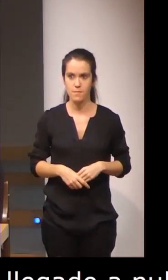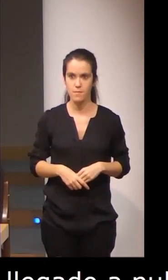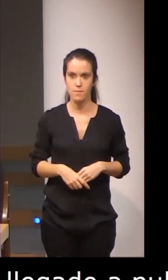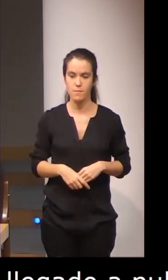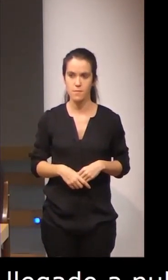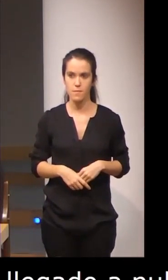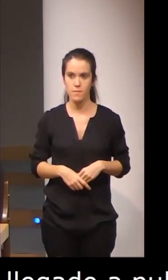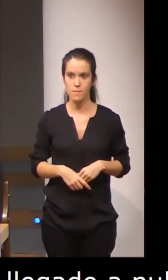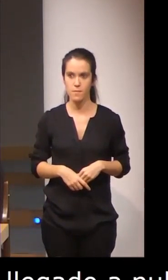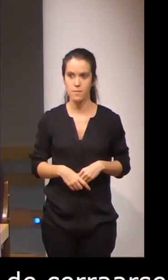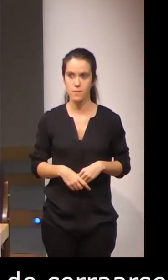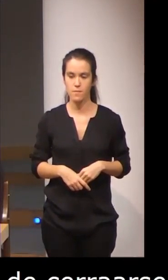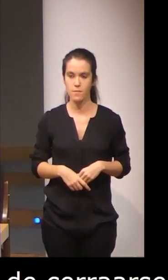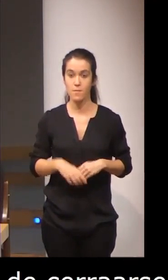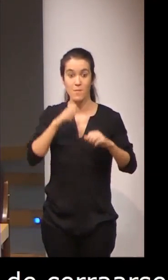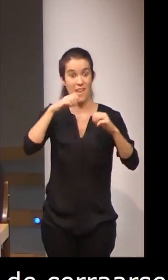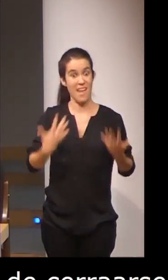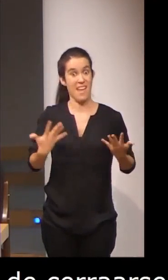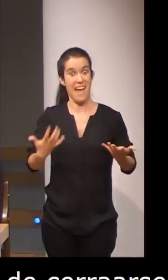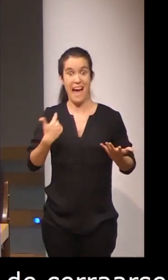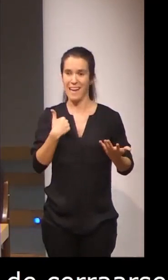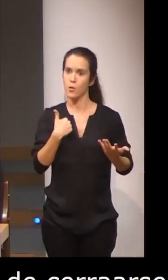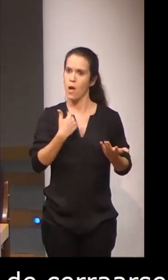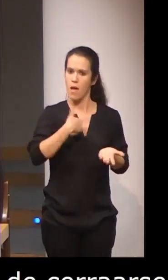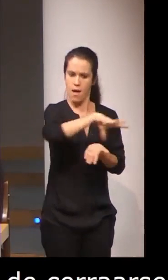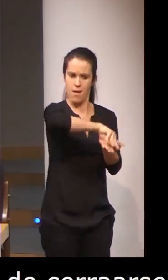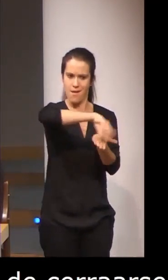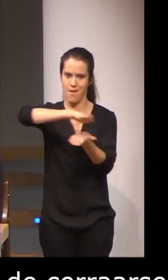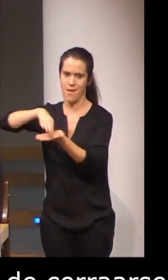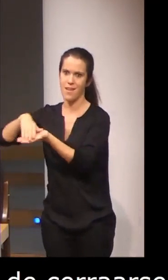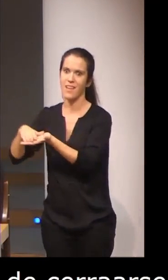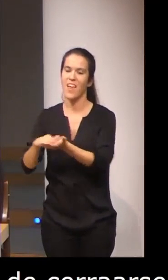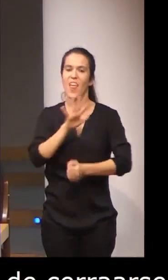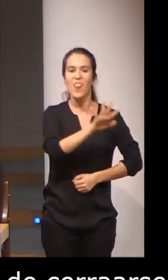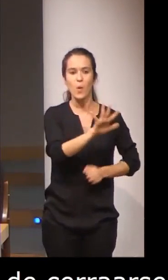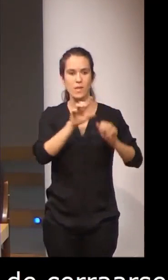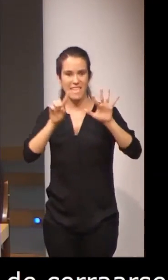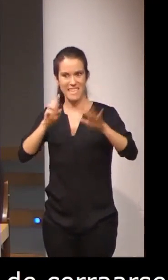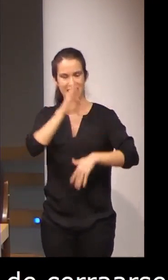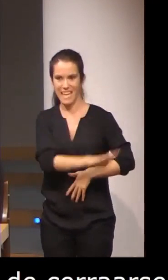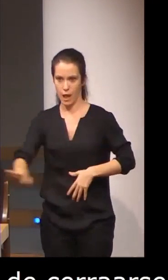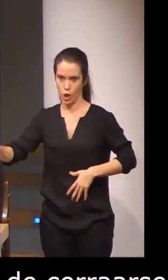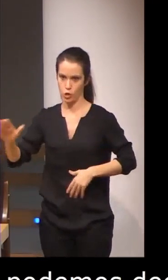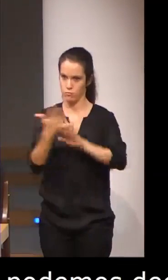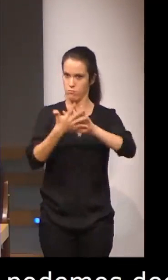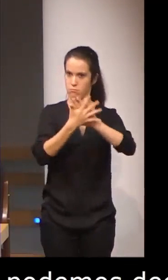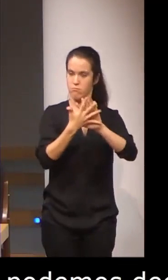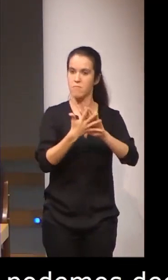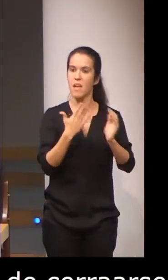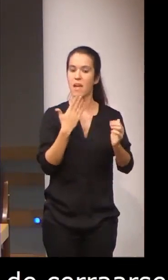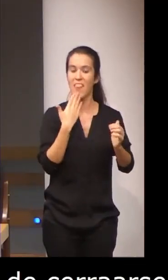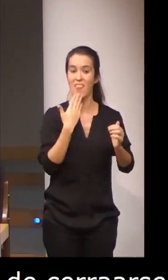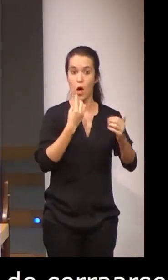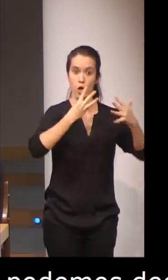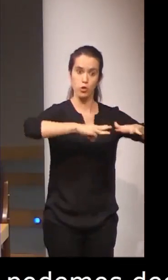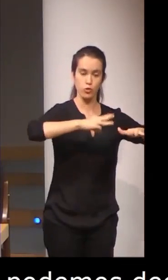conseguido los datos de 56 niños signantes entre 8 y 36 meses, que hemos podido…